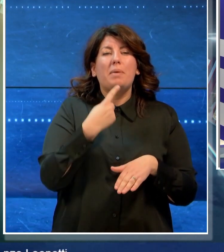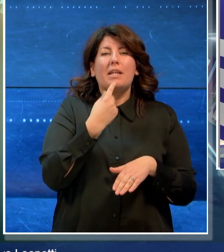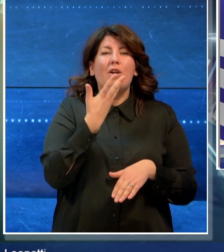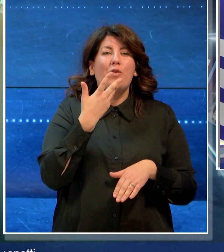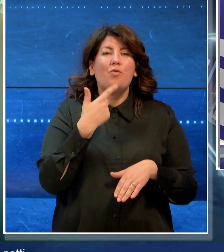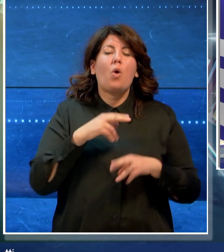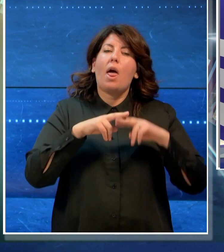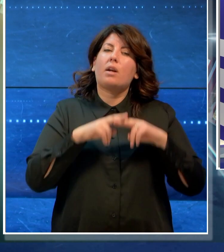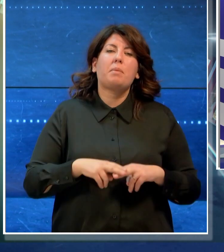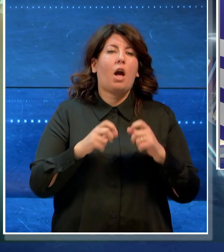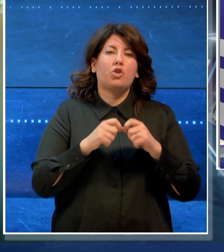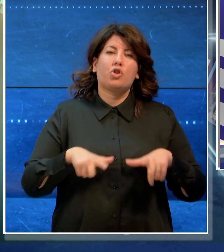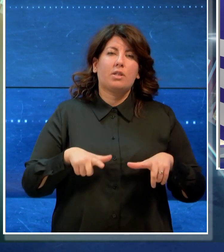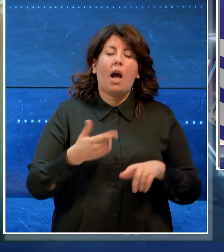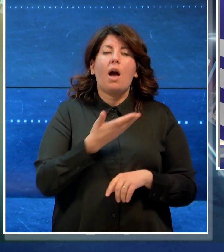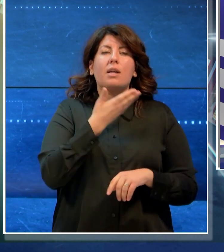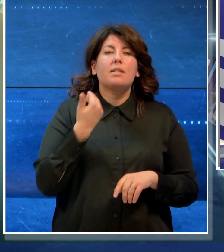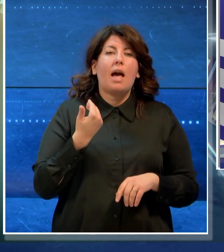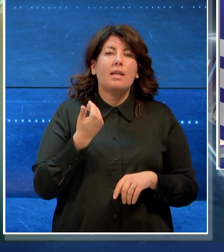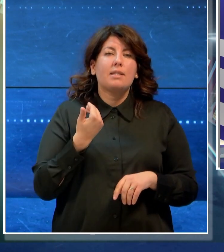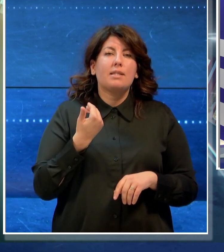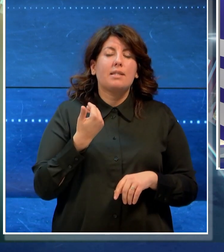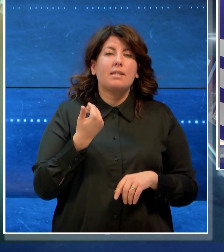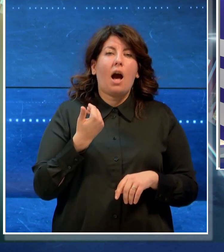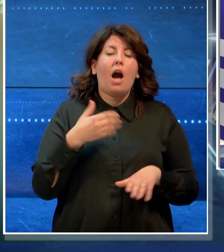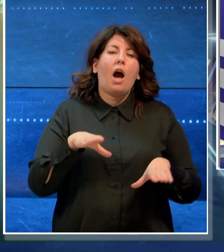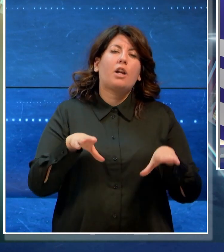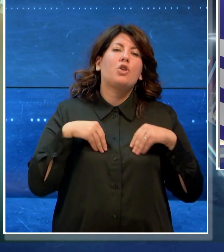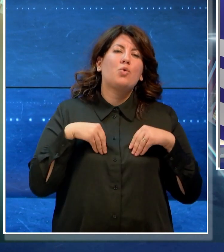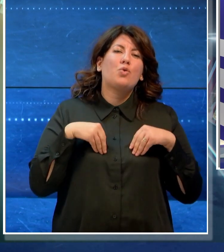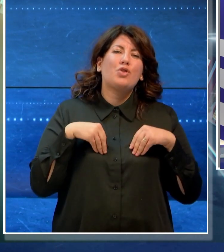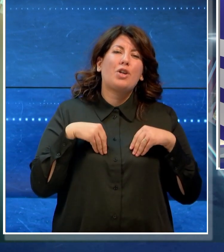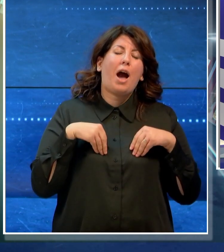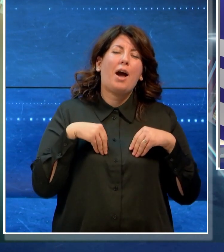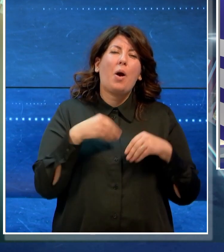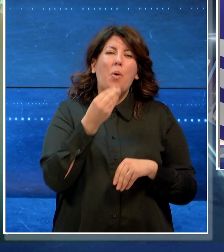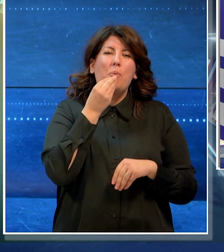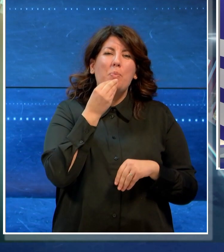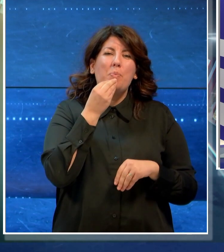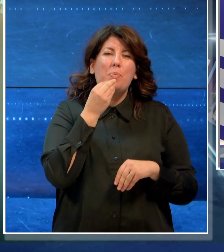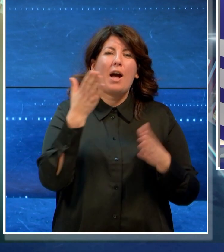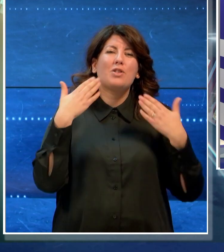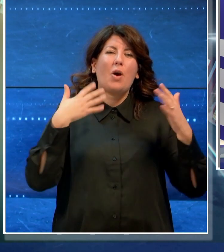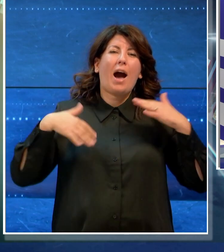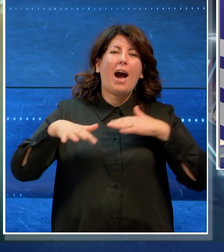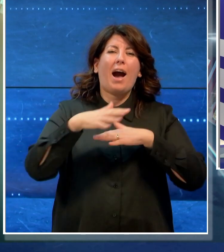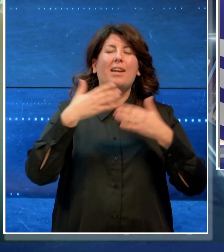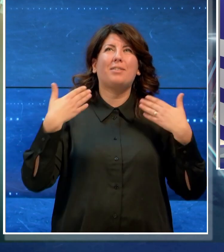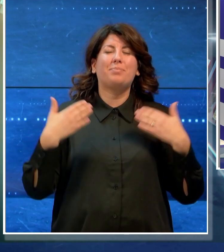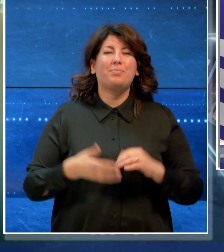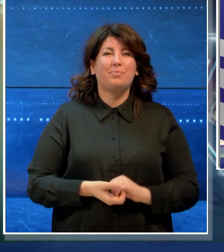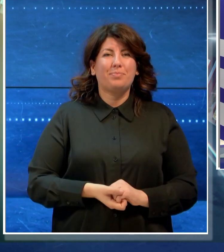rimanere in città senza dover rinunciare a un pranzo all'aria aperta.